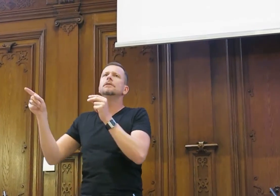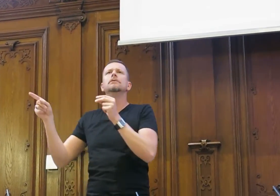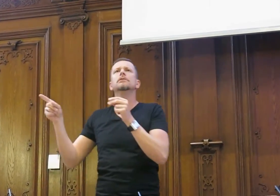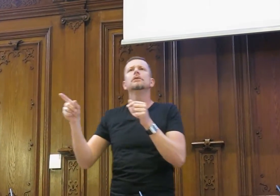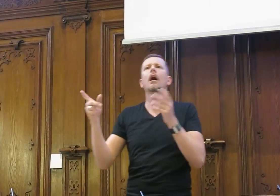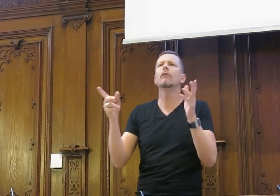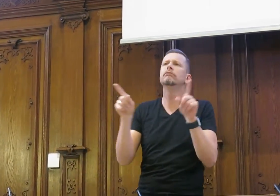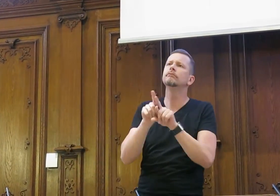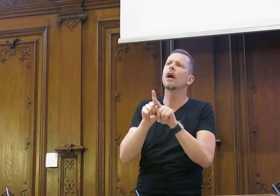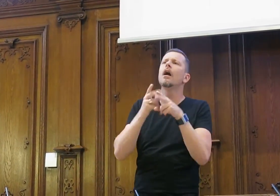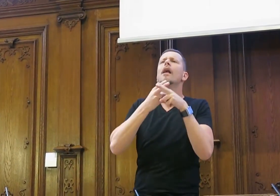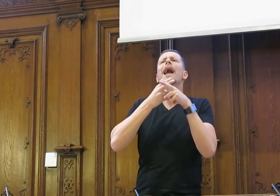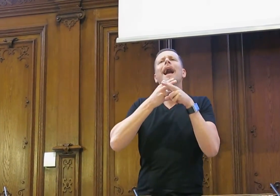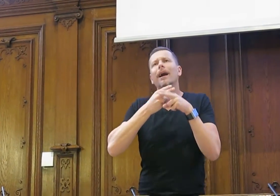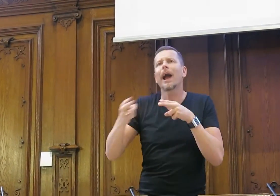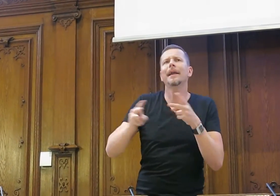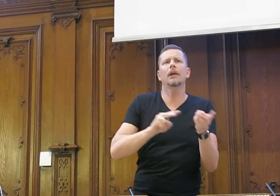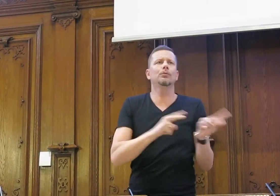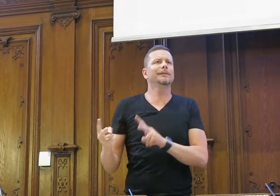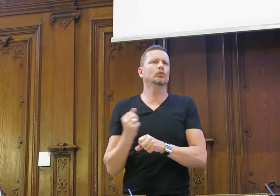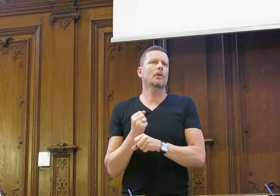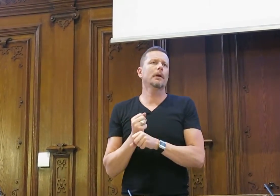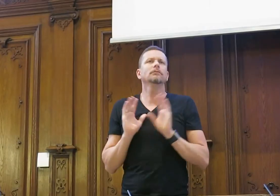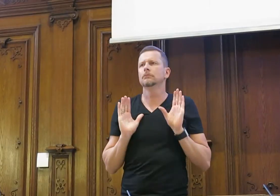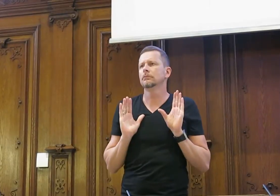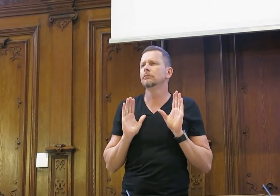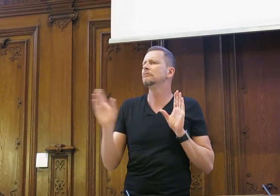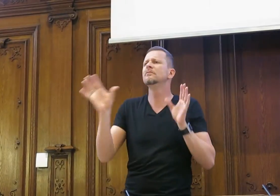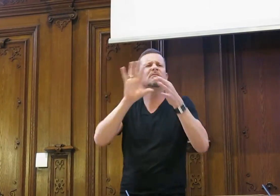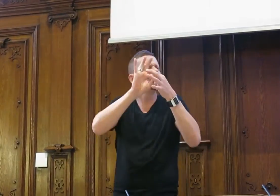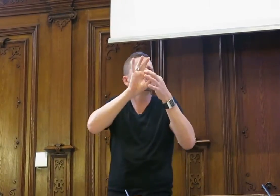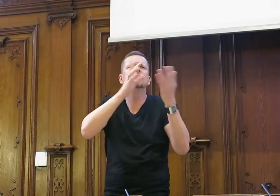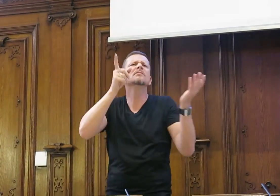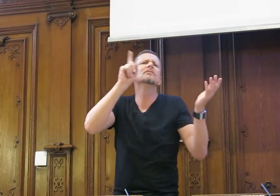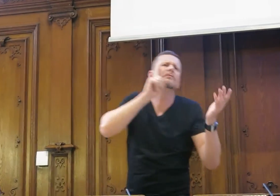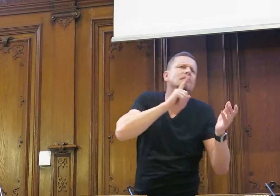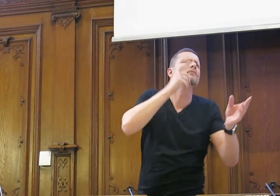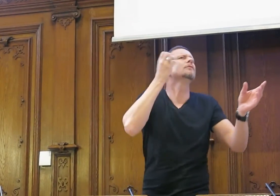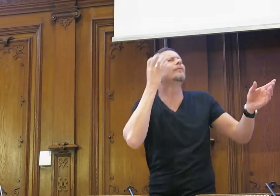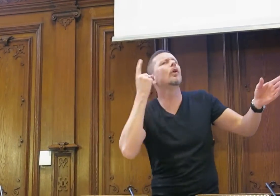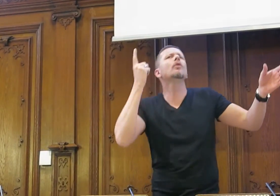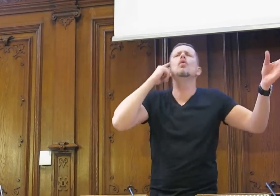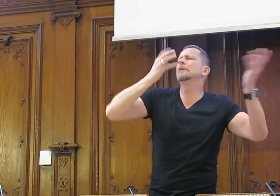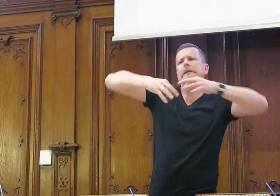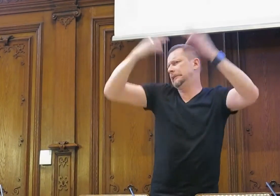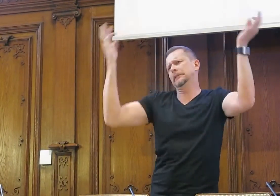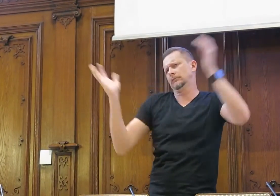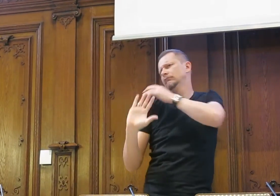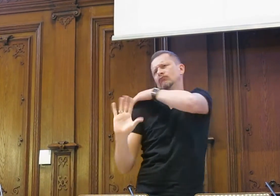Eigentlich ist es auch noch, es ist eine reine Übersetzung jetzt eigentlich, also das ist jetzt mehr oder weniger unabhängig von